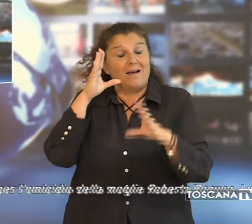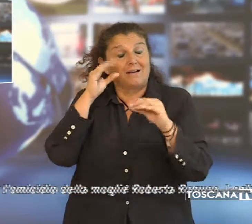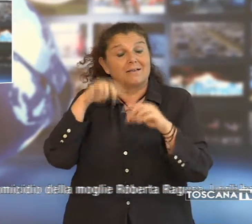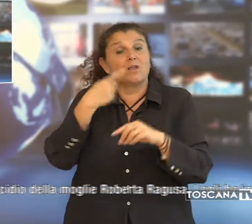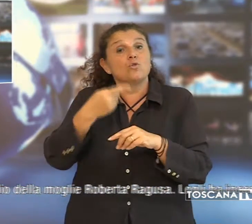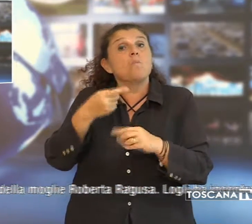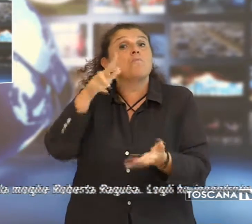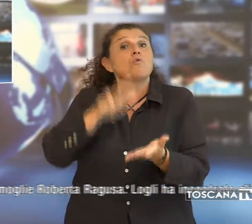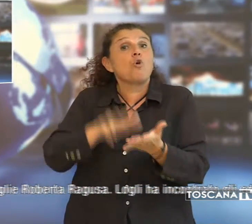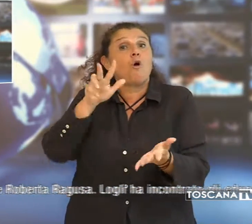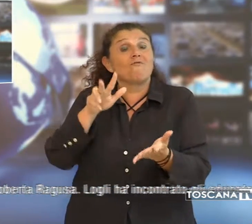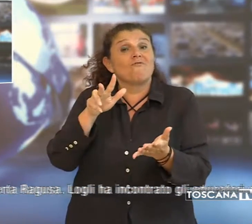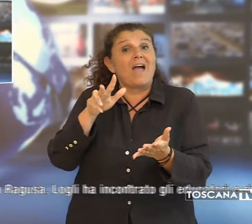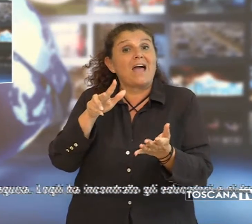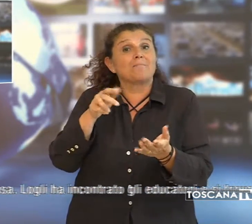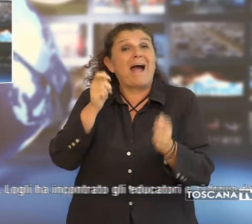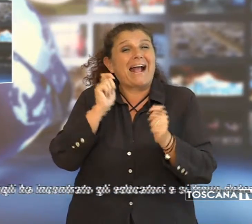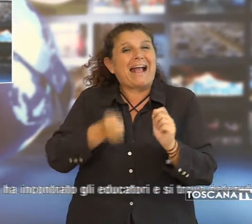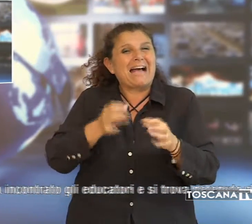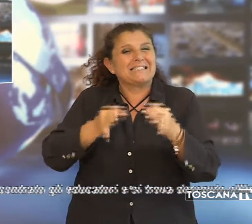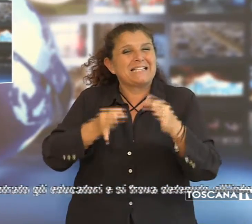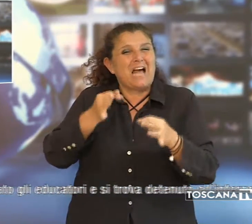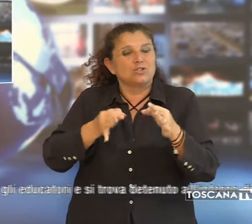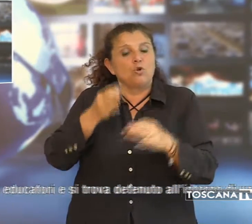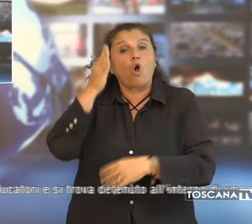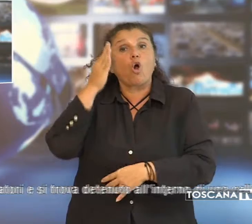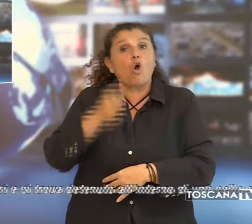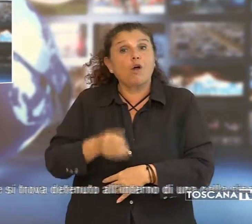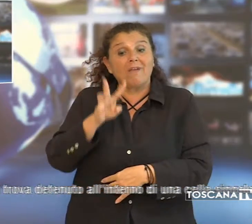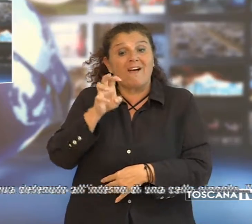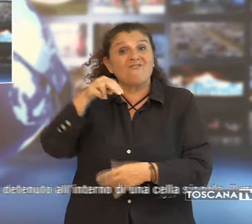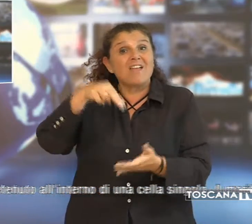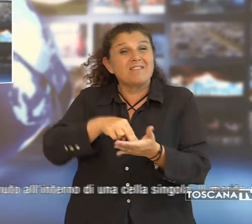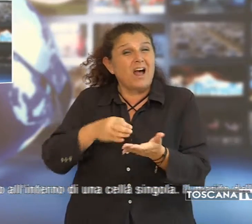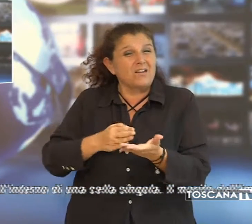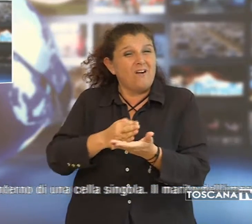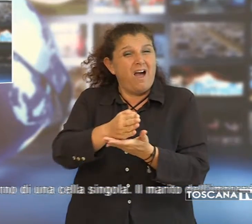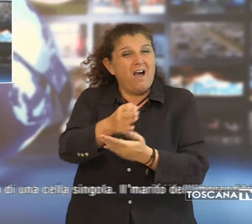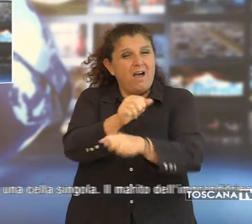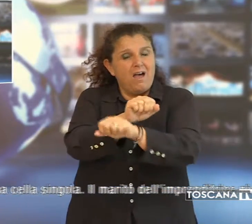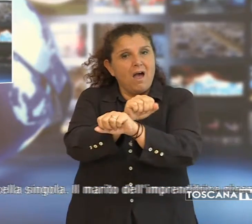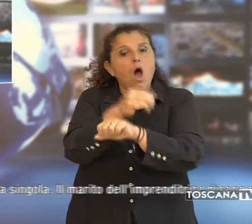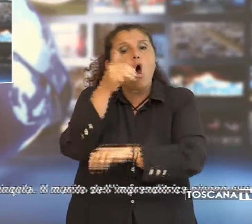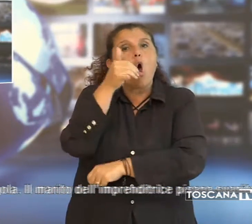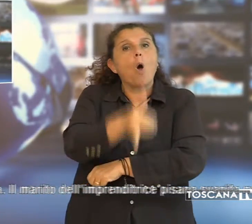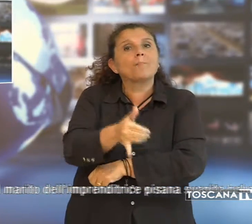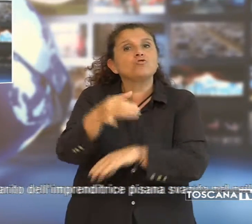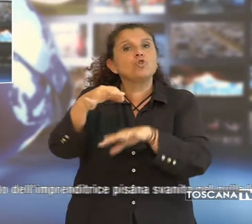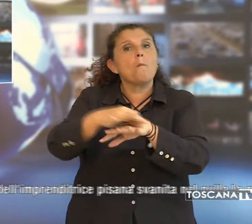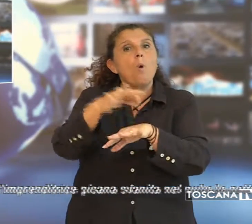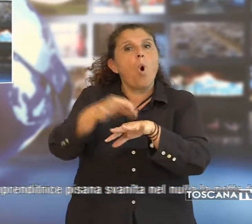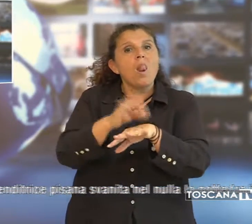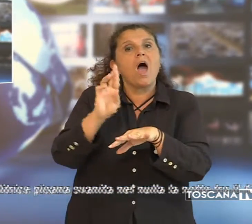conferma incassazione della condanna a vent'anni di reclusione per l'omicidio della moglie